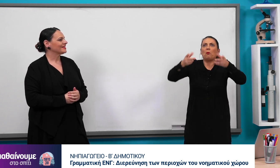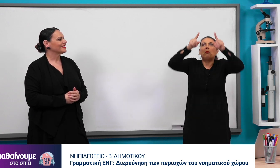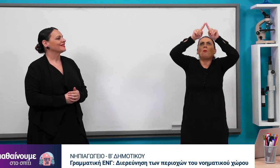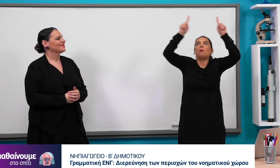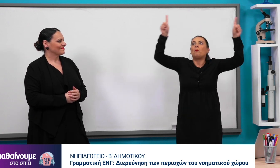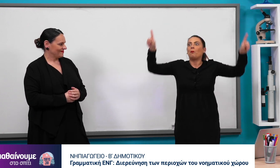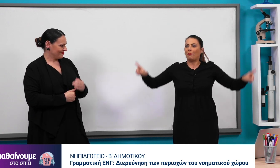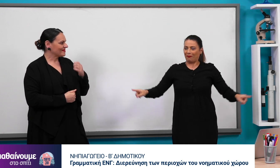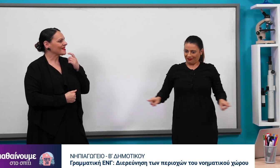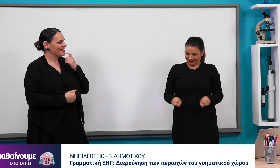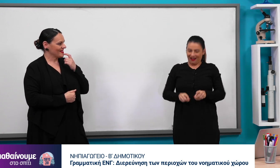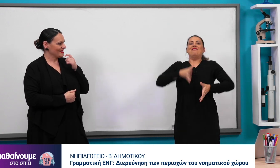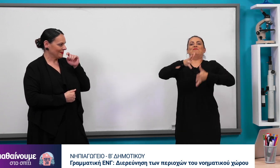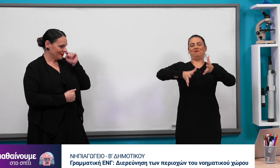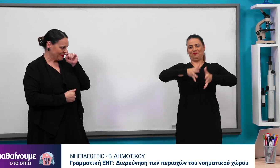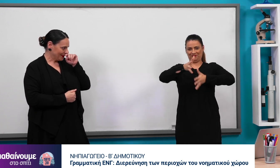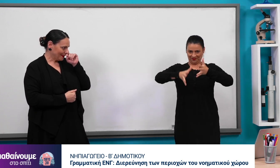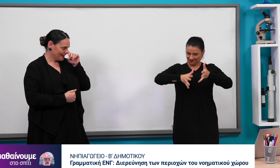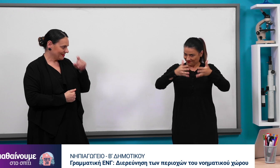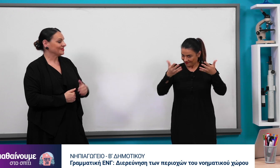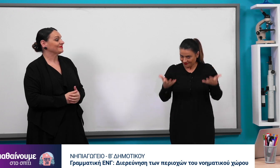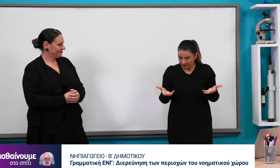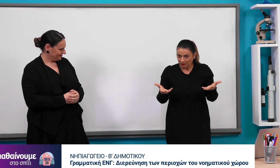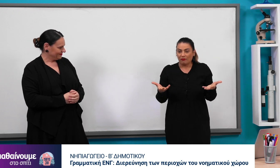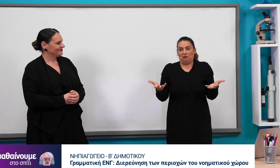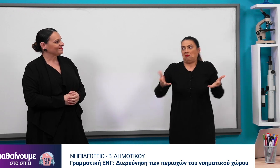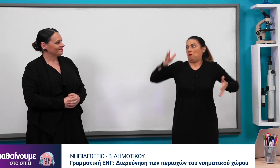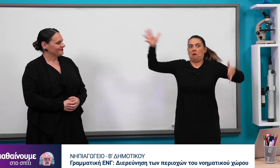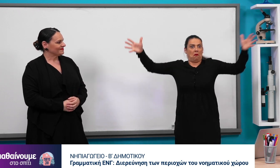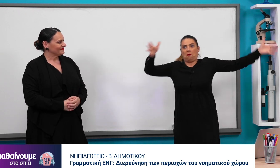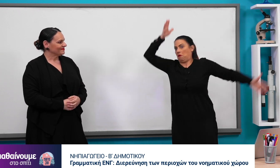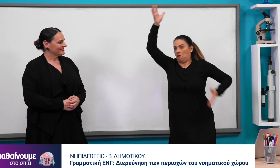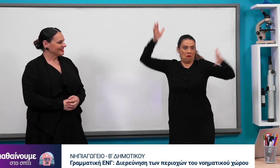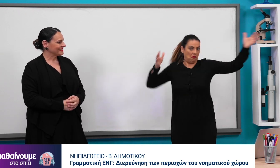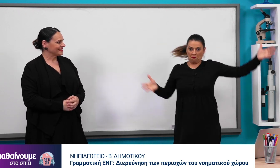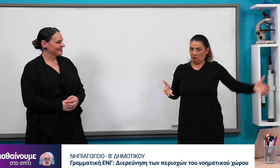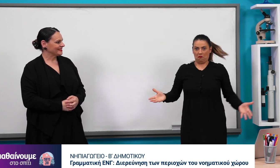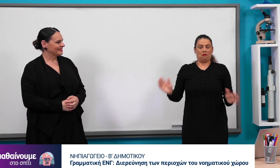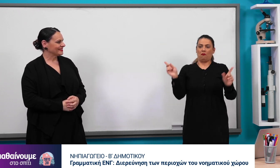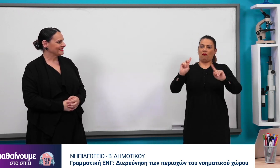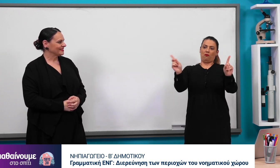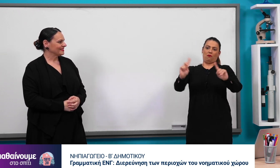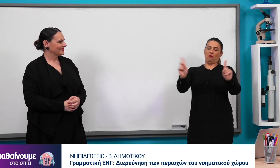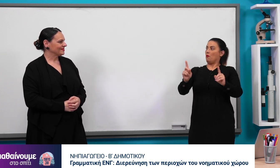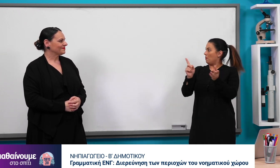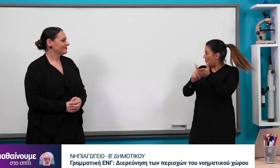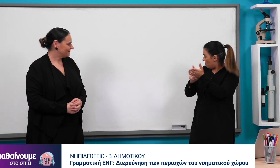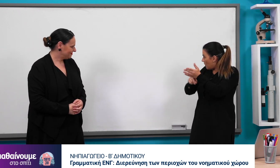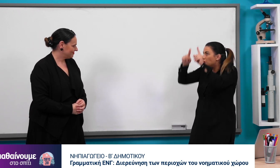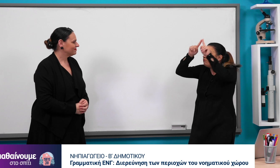μάθουμε πού γίνονται τα νοήματα, σε ποιο χώρο. Γι' αυτό θα μιλήσουμε σήμερα. Δεν μπορούμε να τα κάνουμε όπου θέλουμε. Θα